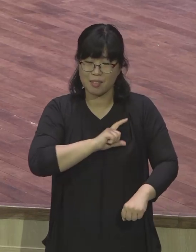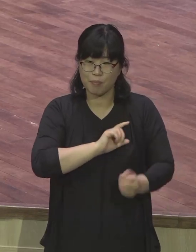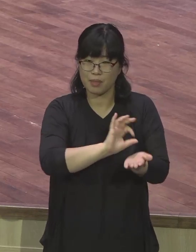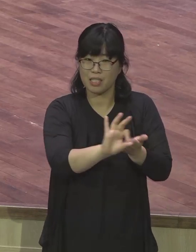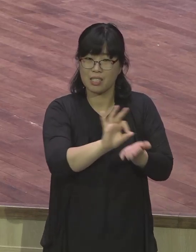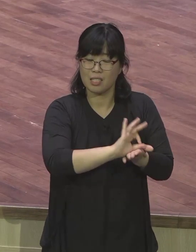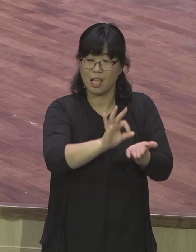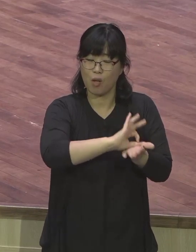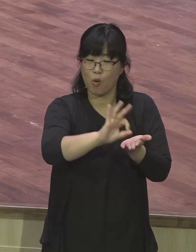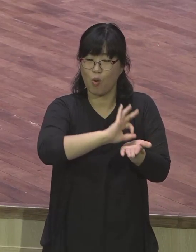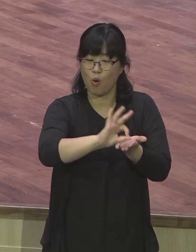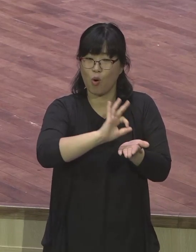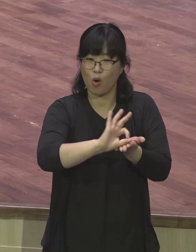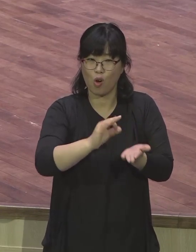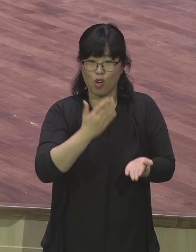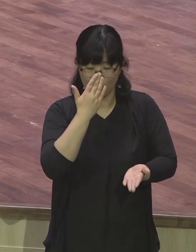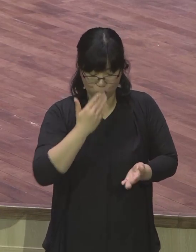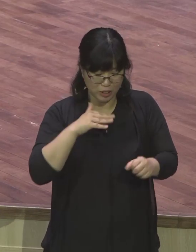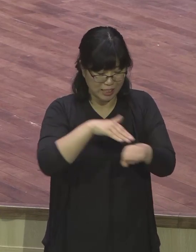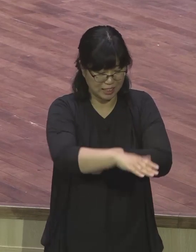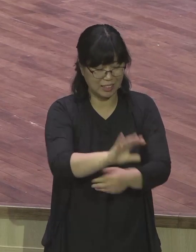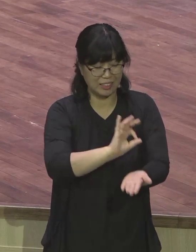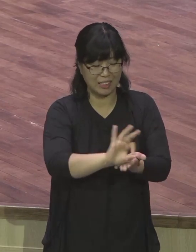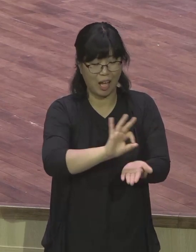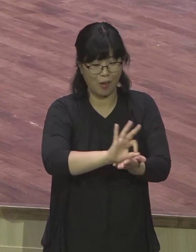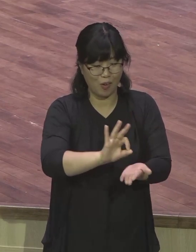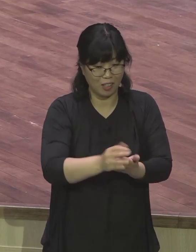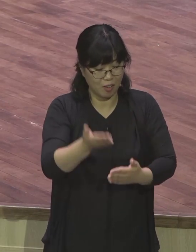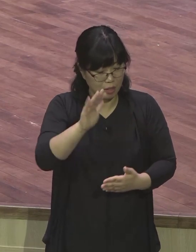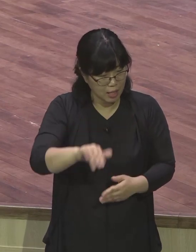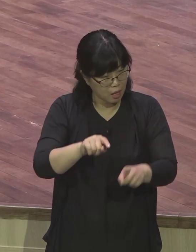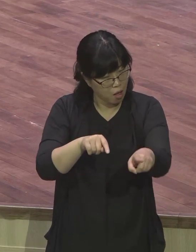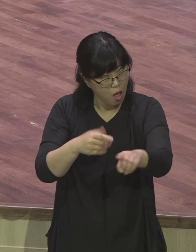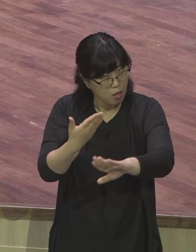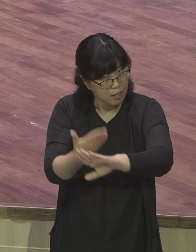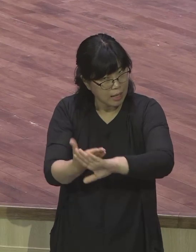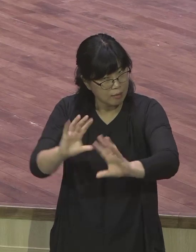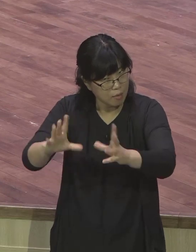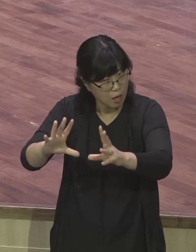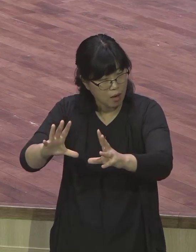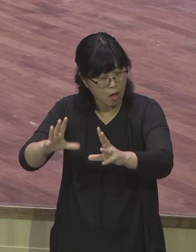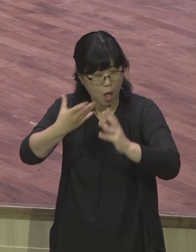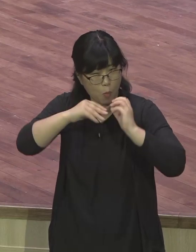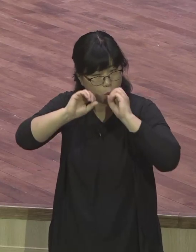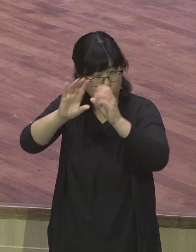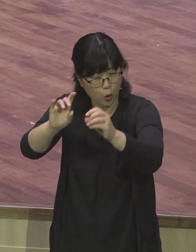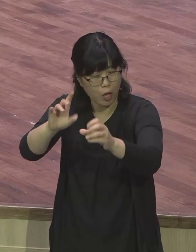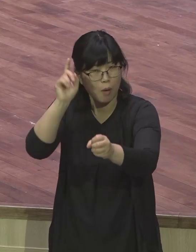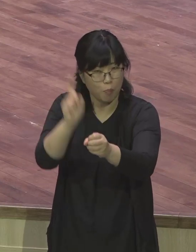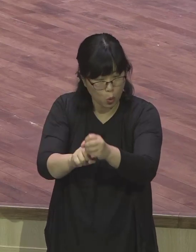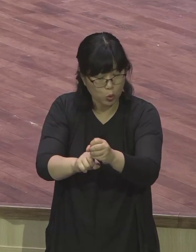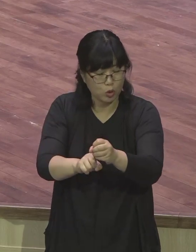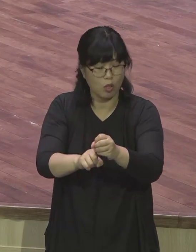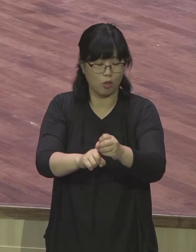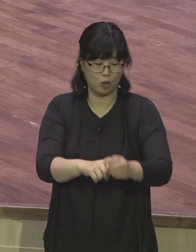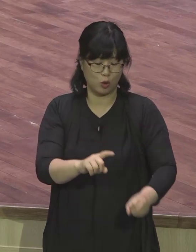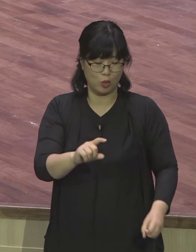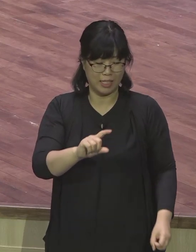사올이 이방인을 위해서 성교하기 위해서 사도인전 13정부터 바울이라는 이름을 쓰기 시작한